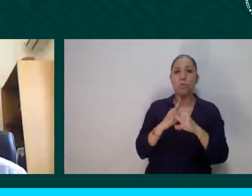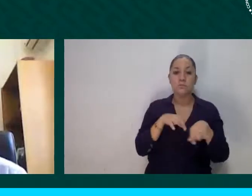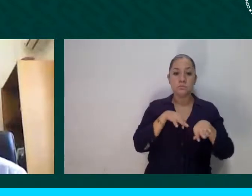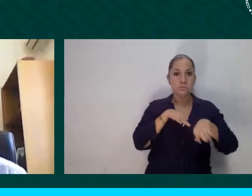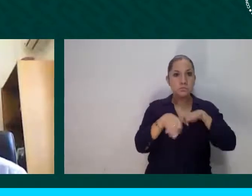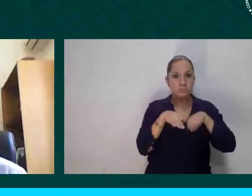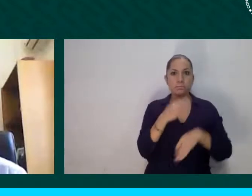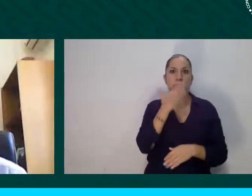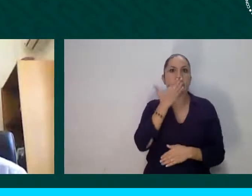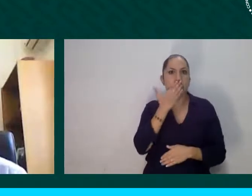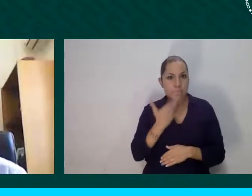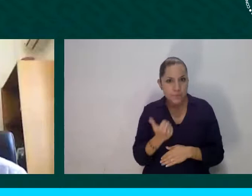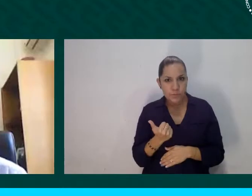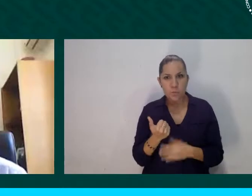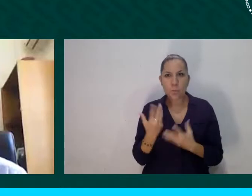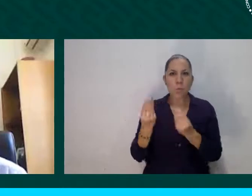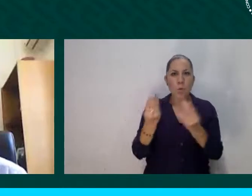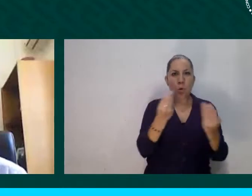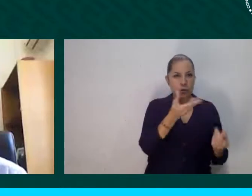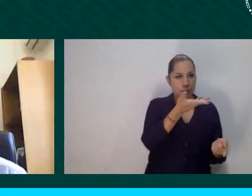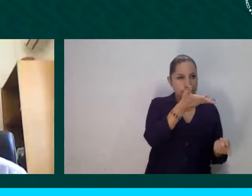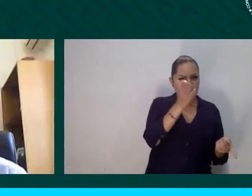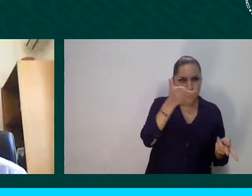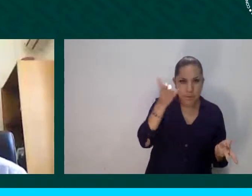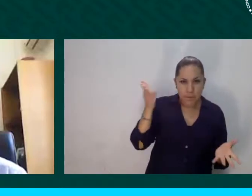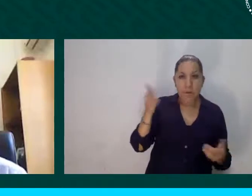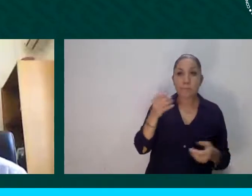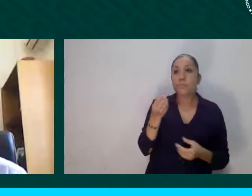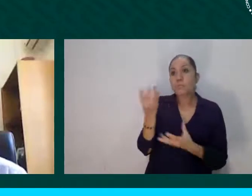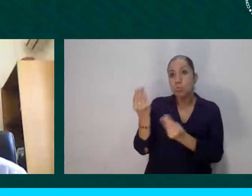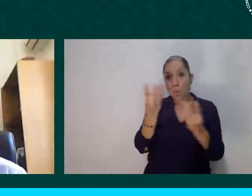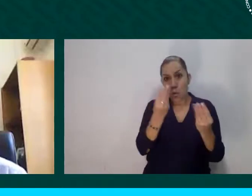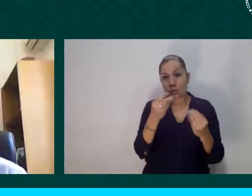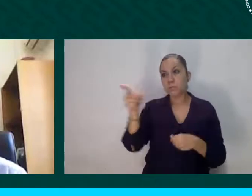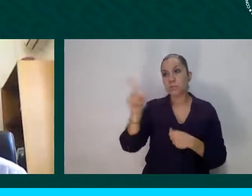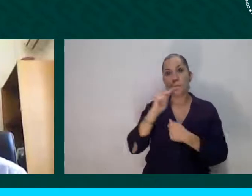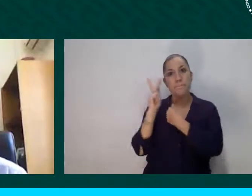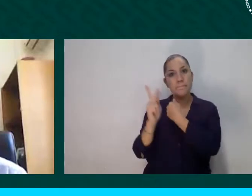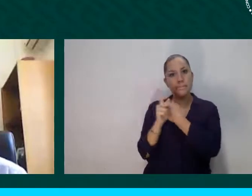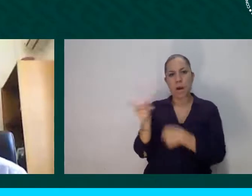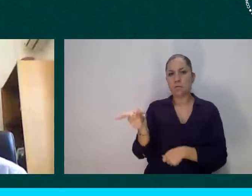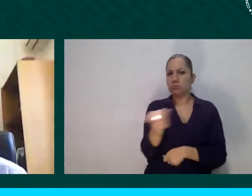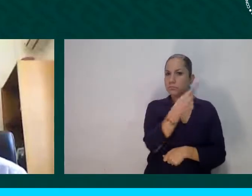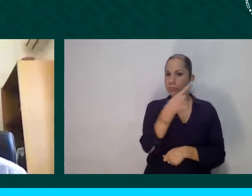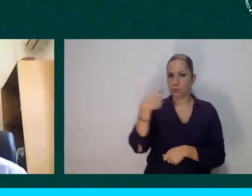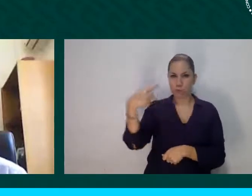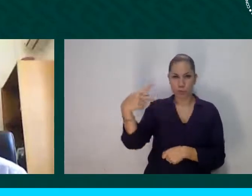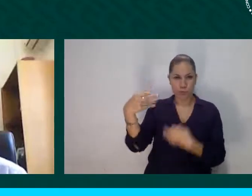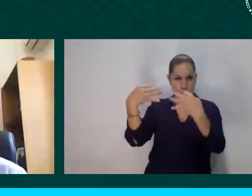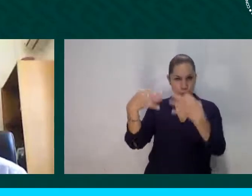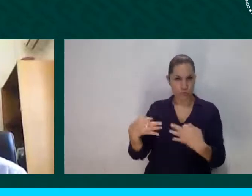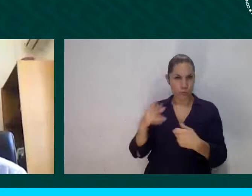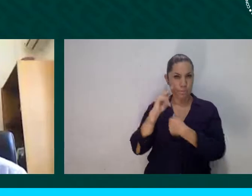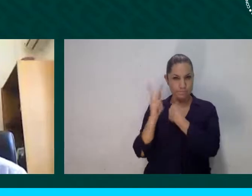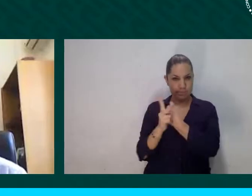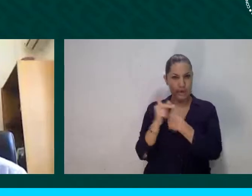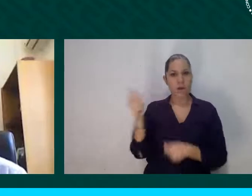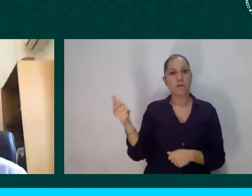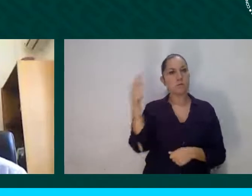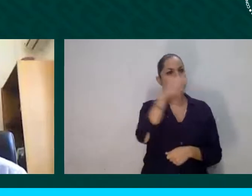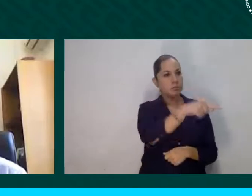algunos países. Y hay otros países, como lo estamos viendo en los últimos días, donde vuelven a reiniciarse